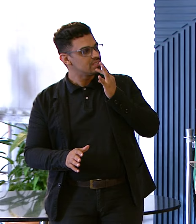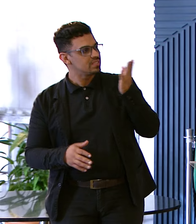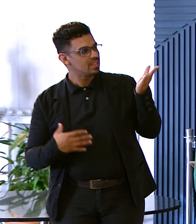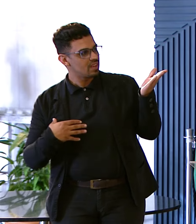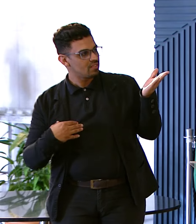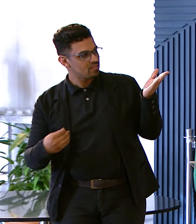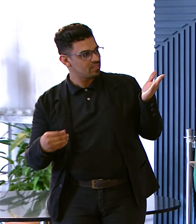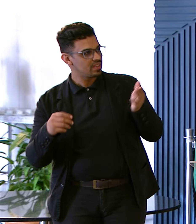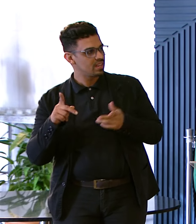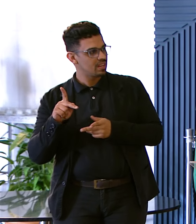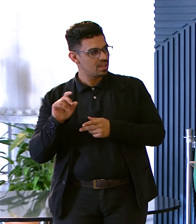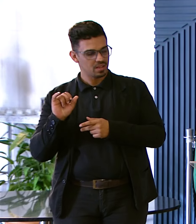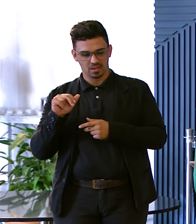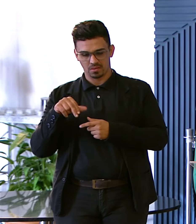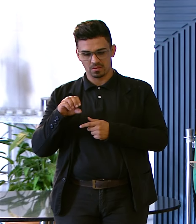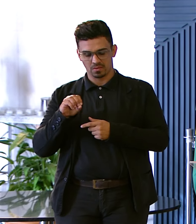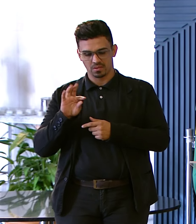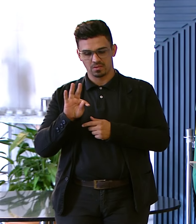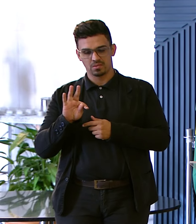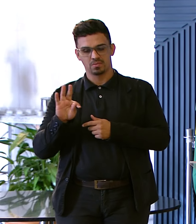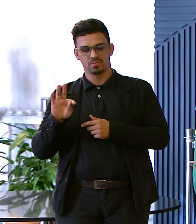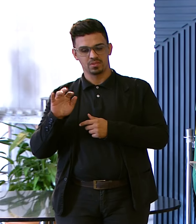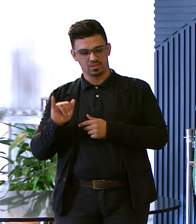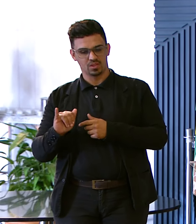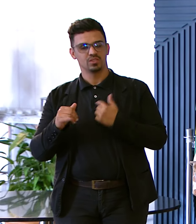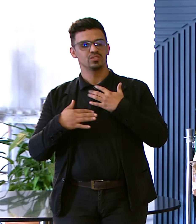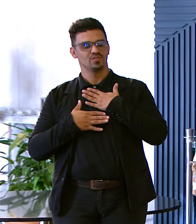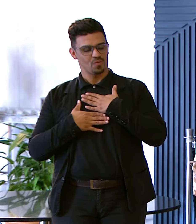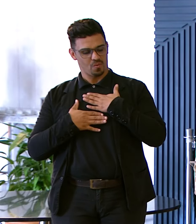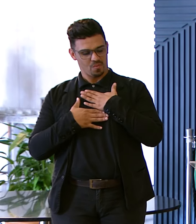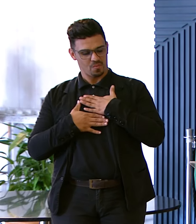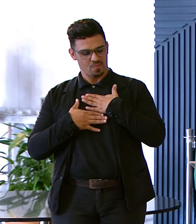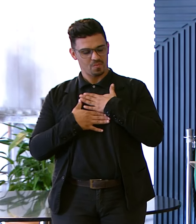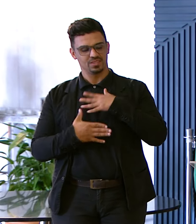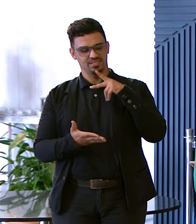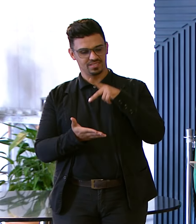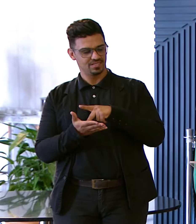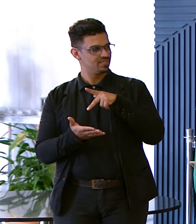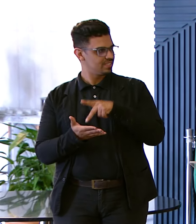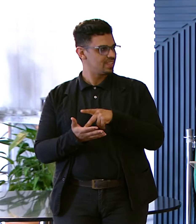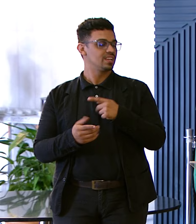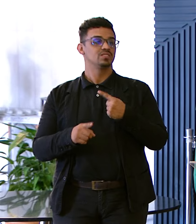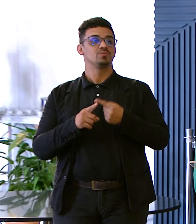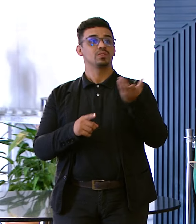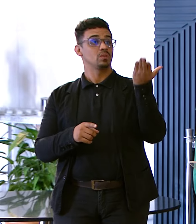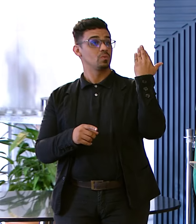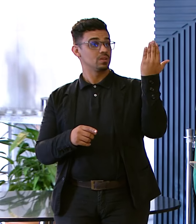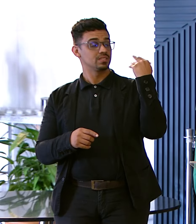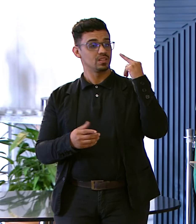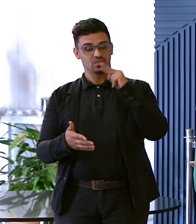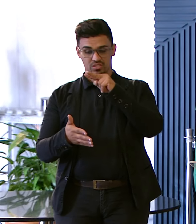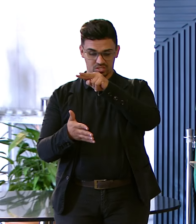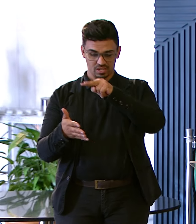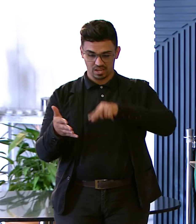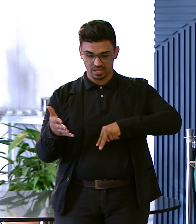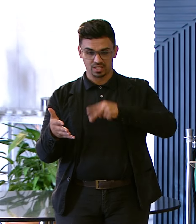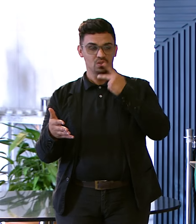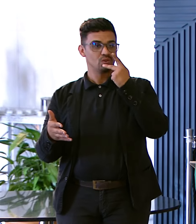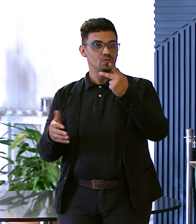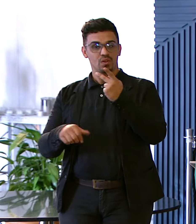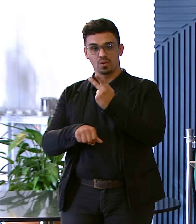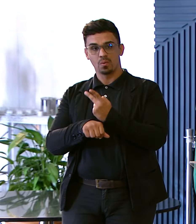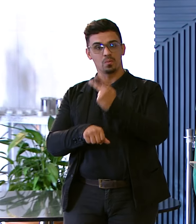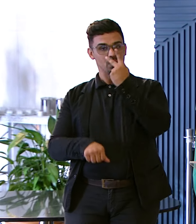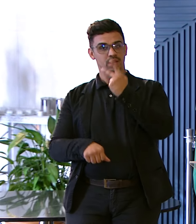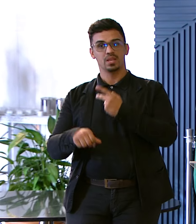Topnot E tive um prazer Imenso Porque eu já tinha lido Quando me falaram Sobre o prêmio Do